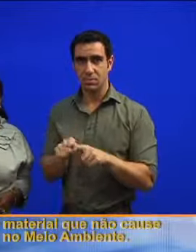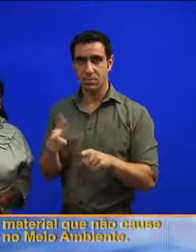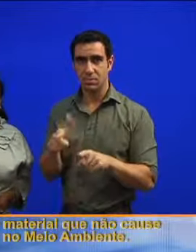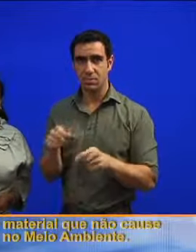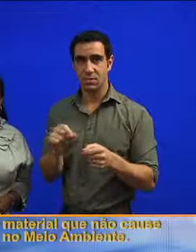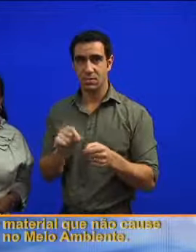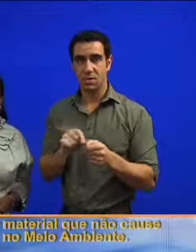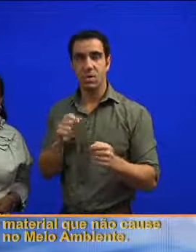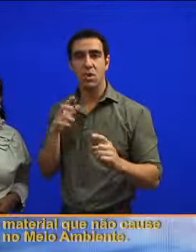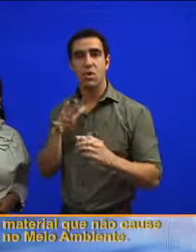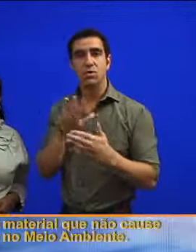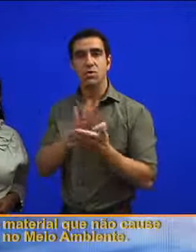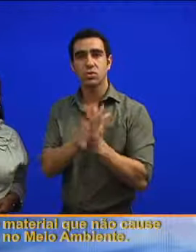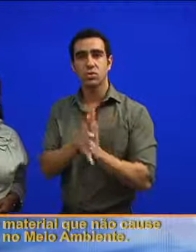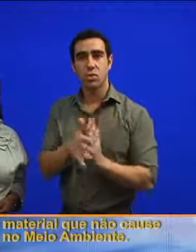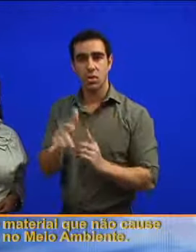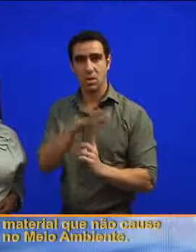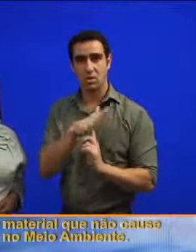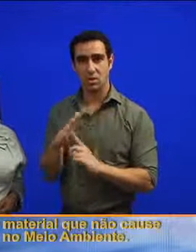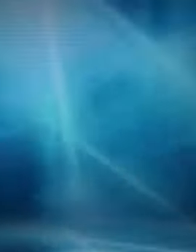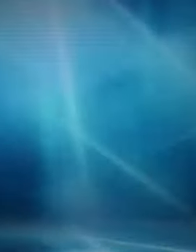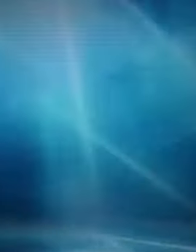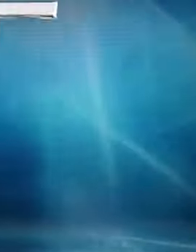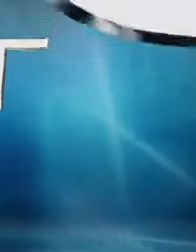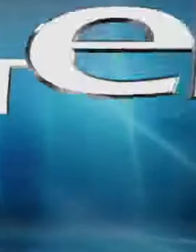material que não cause um impacto no meio ambiente.